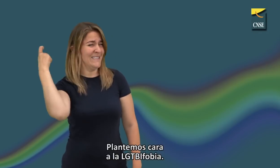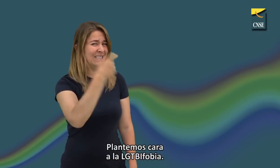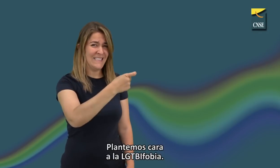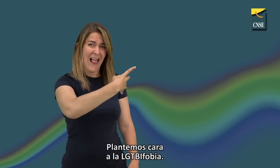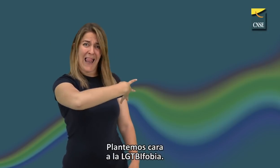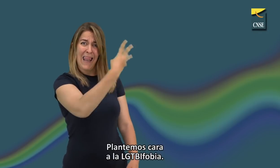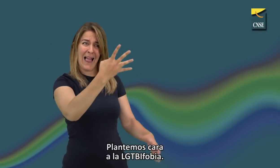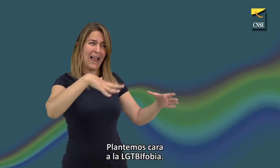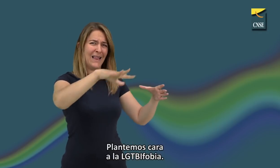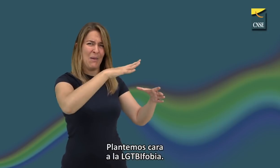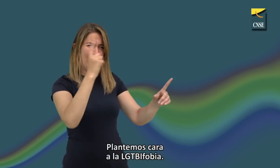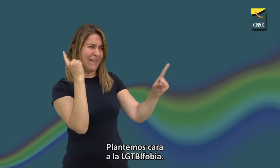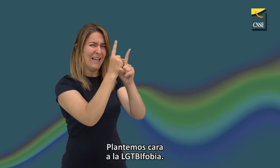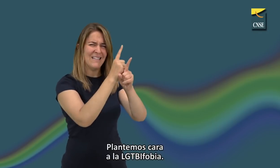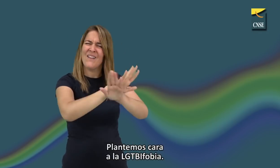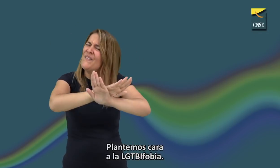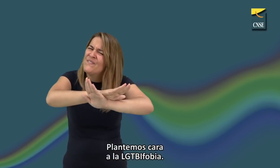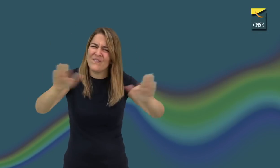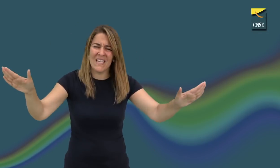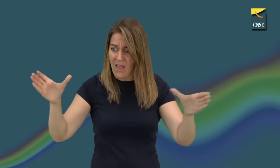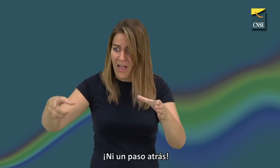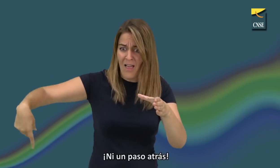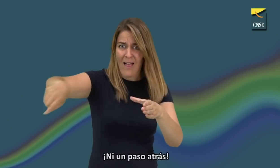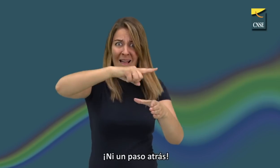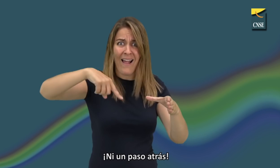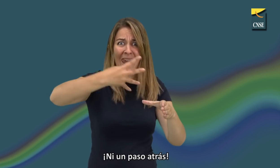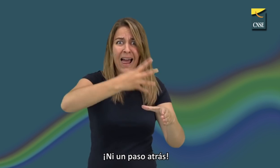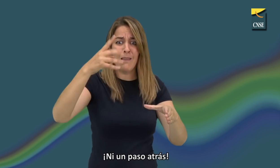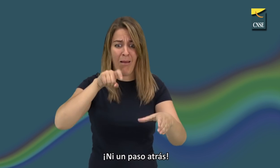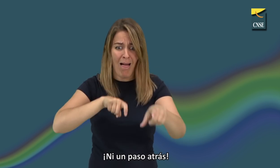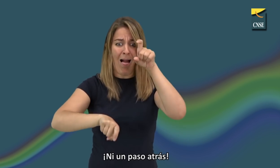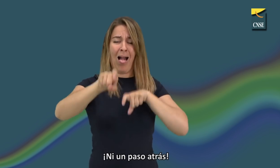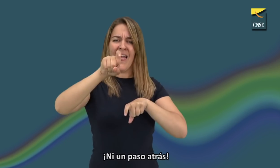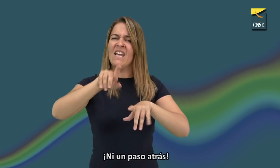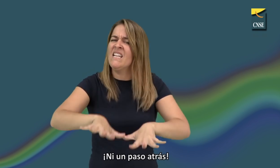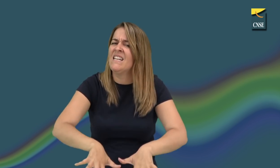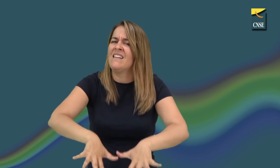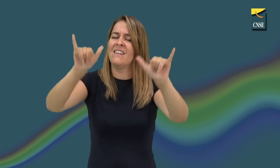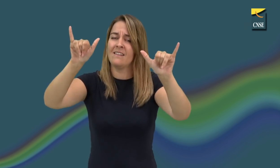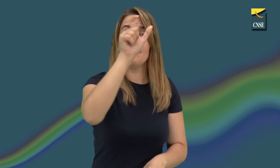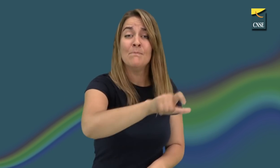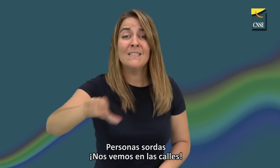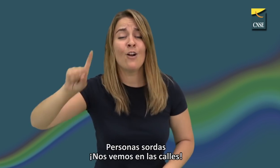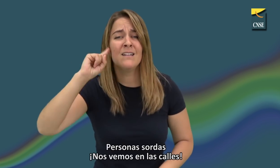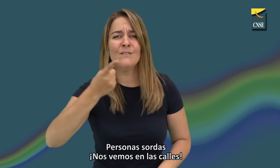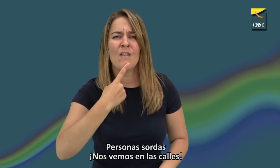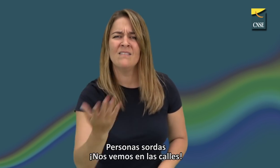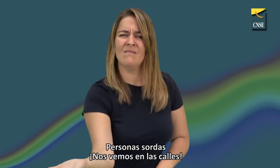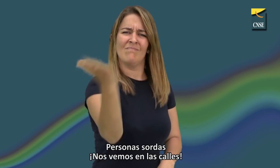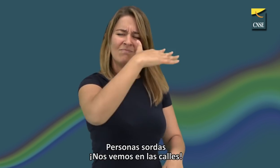Plantemos cara a la LGTBI fobia. Ni un paso atrás. Personas sordas,